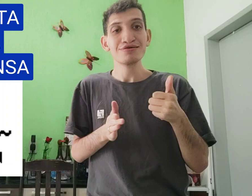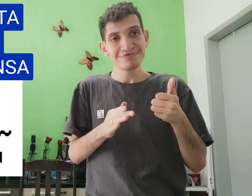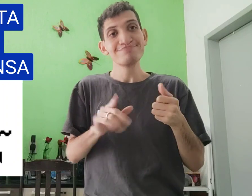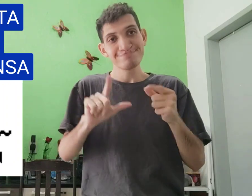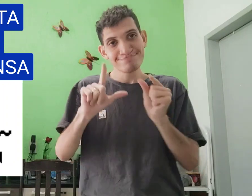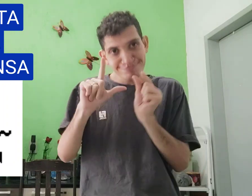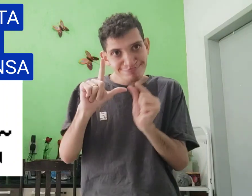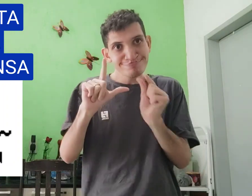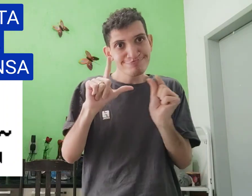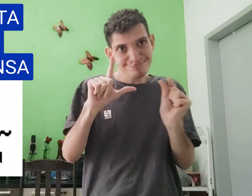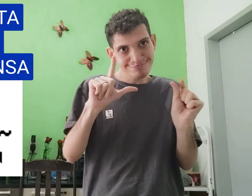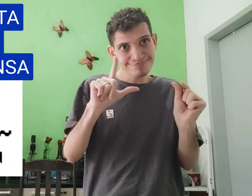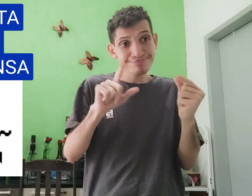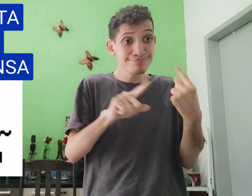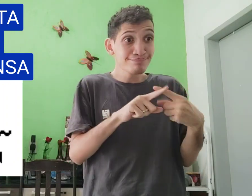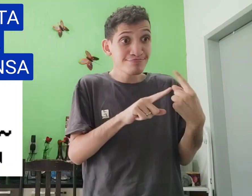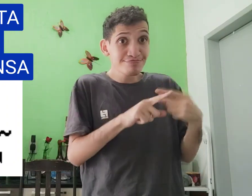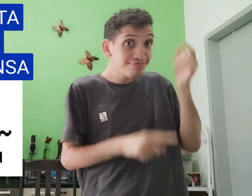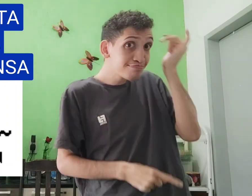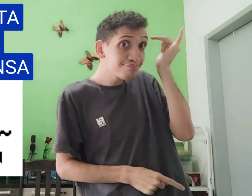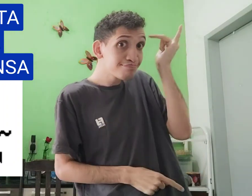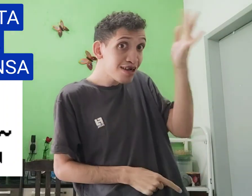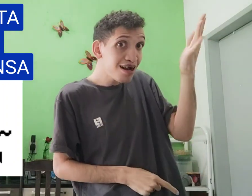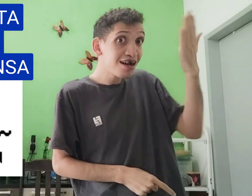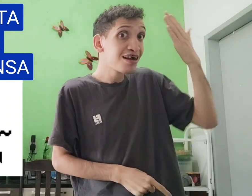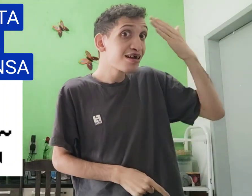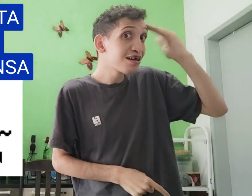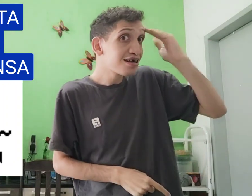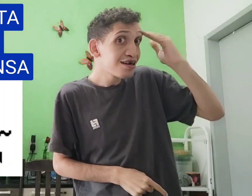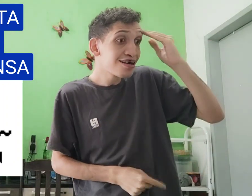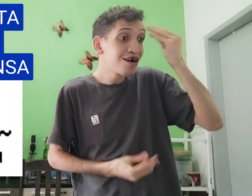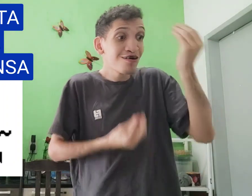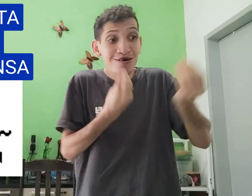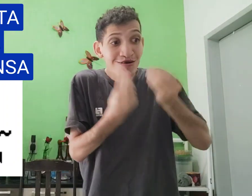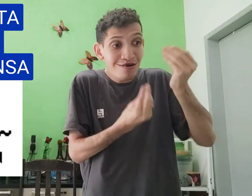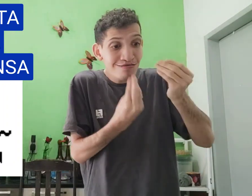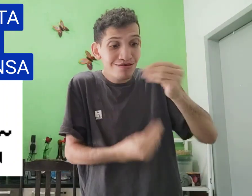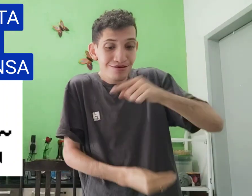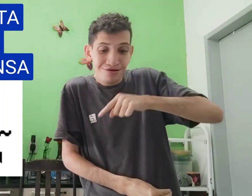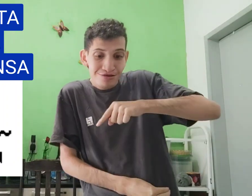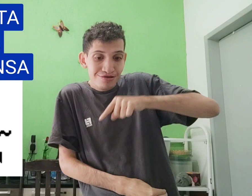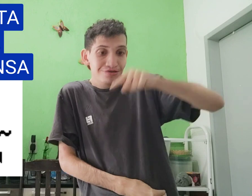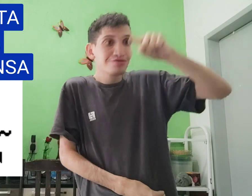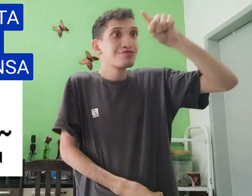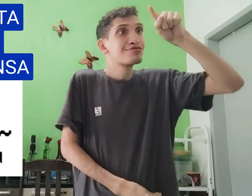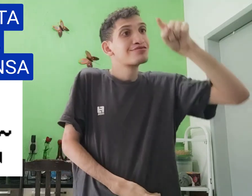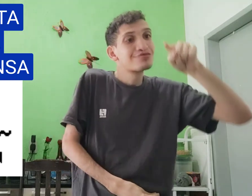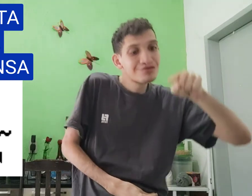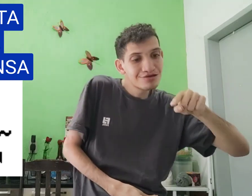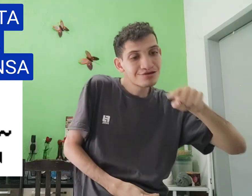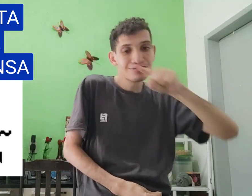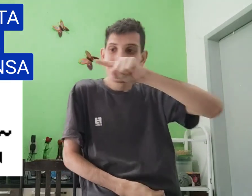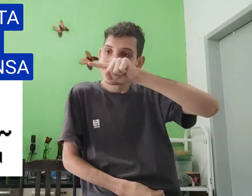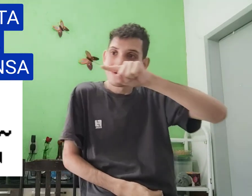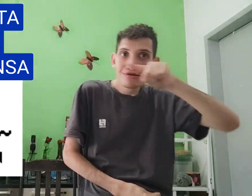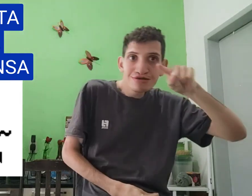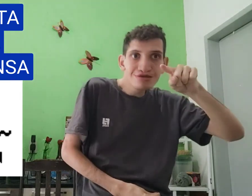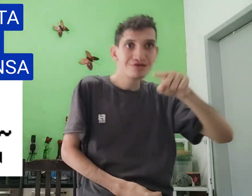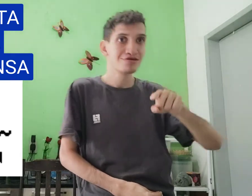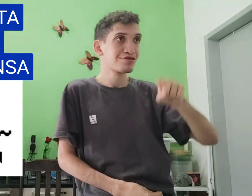vez, letra, aixa, alta. Porque fácil entender como os lágrimas